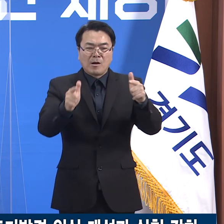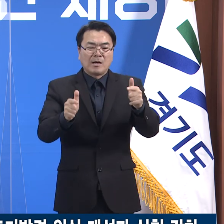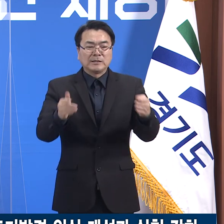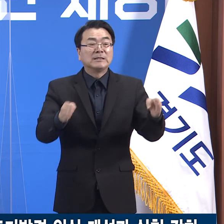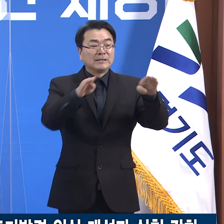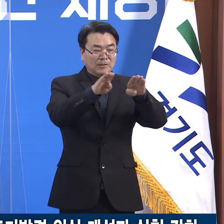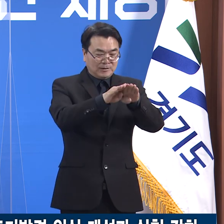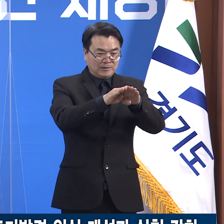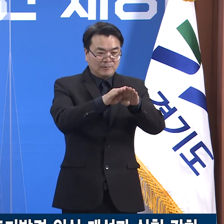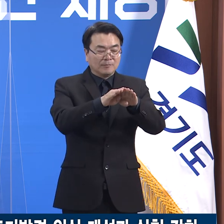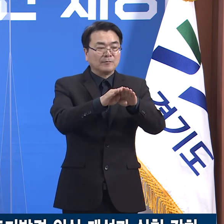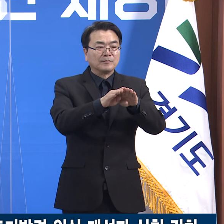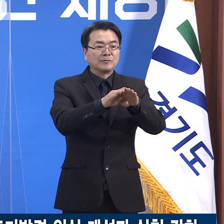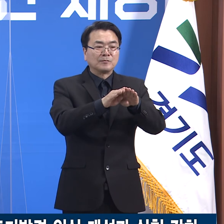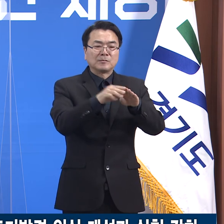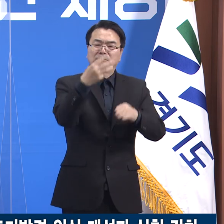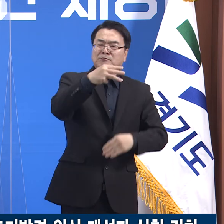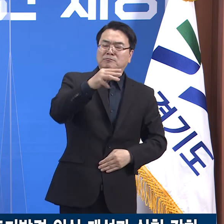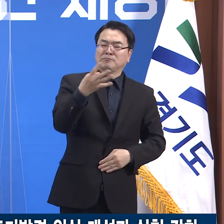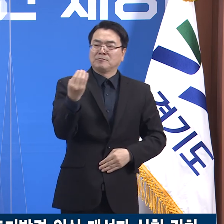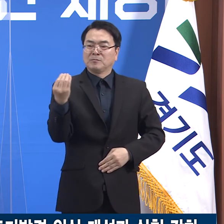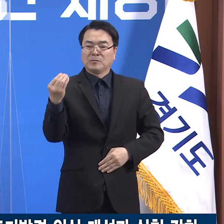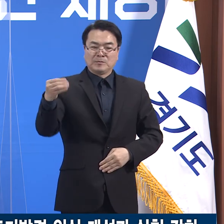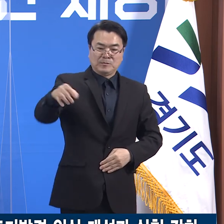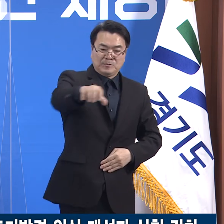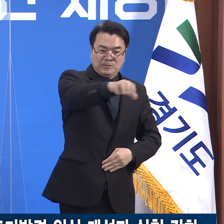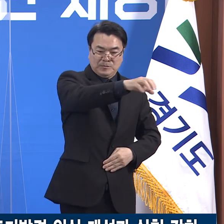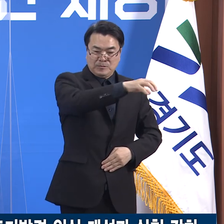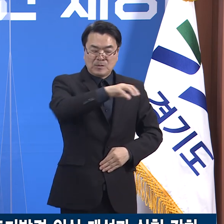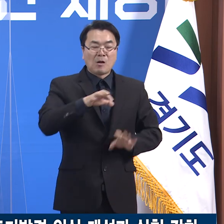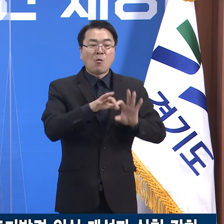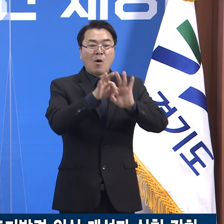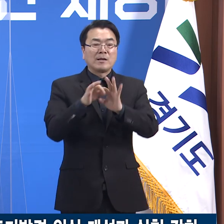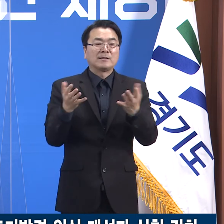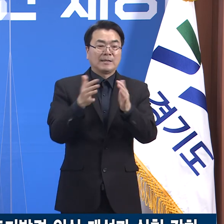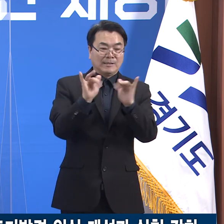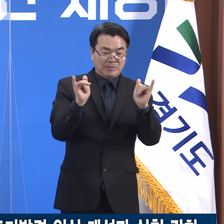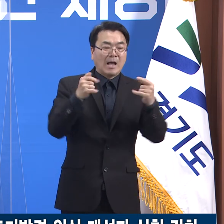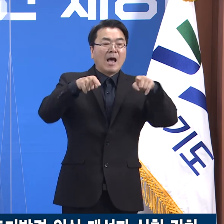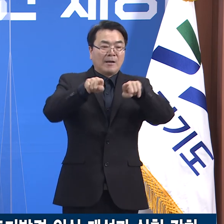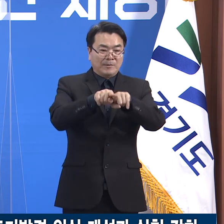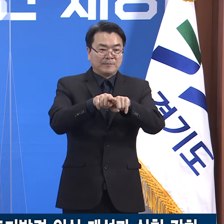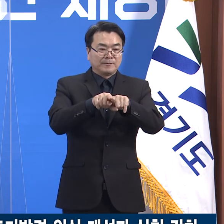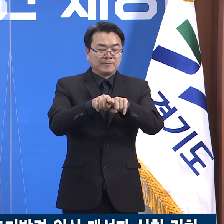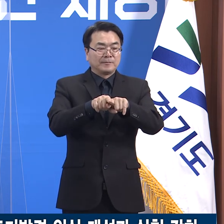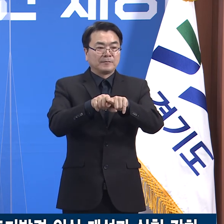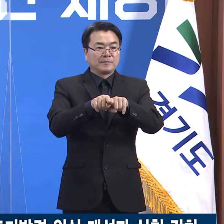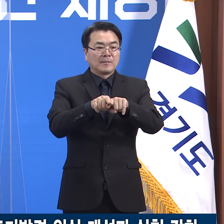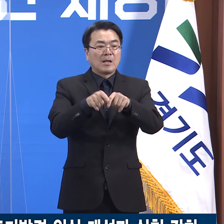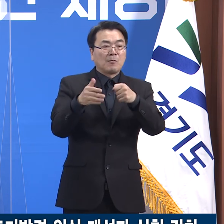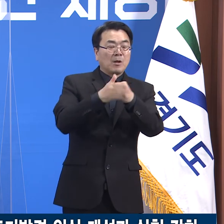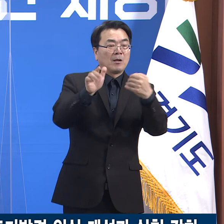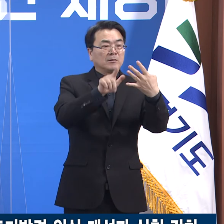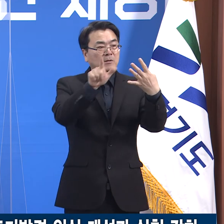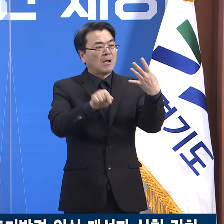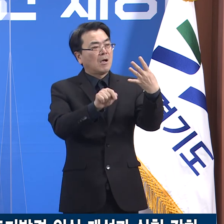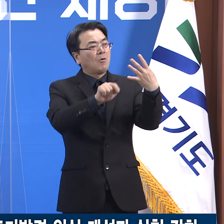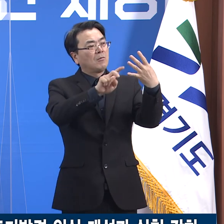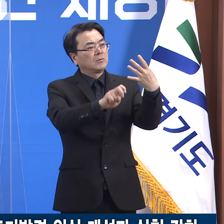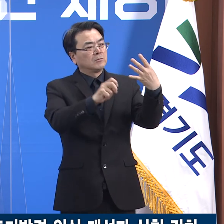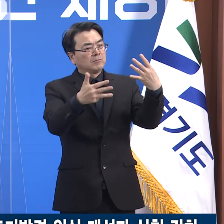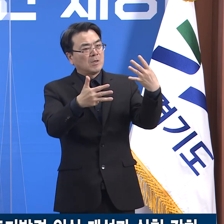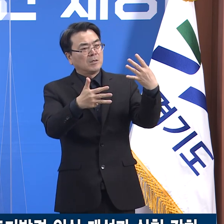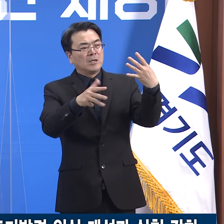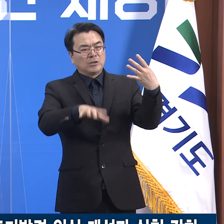기관의 행정 및 보건 관리자분들입니다. 4월 28일 첫 교육 일정이 잡혀 있으며 6월